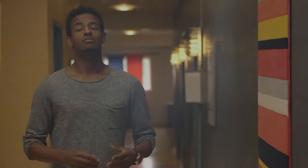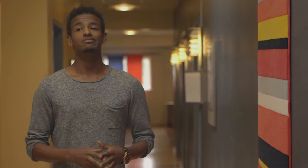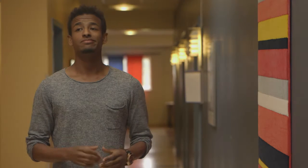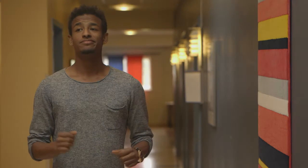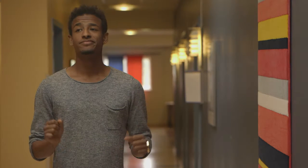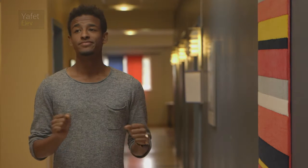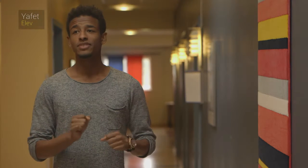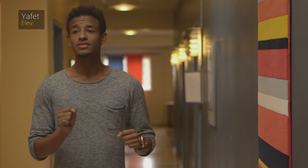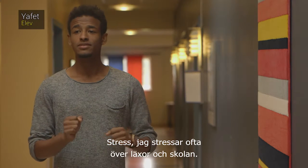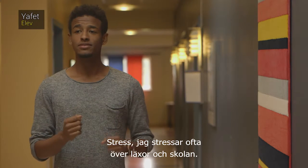Stress.